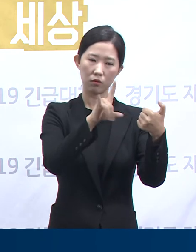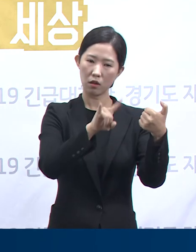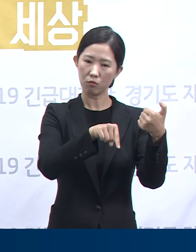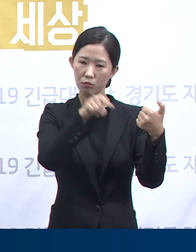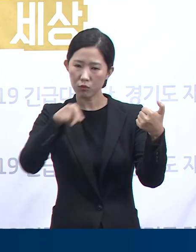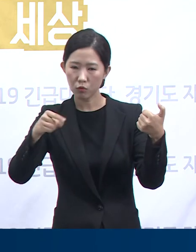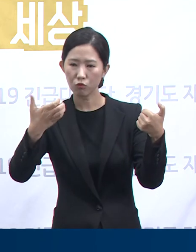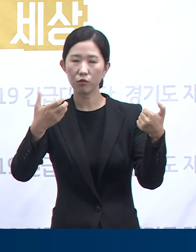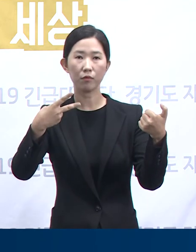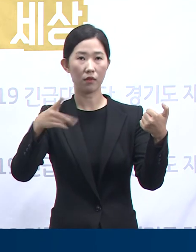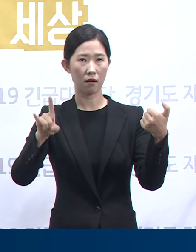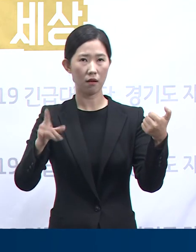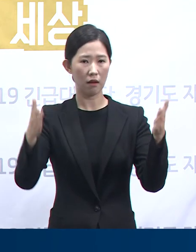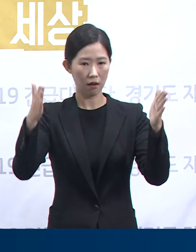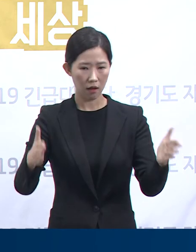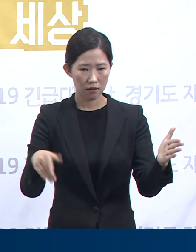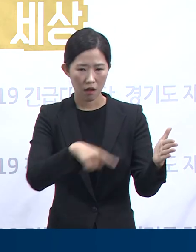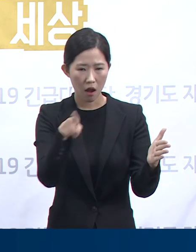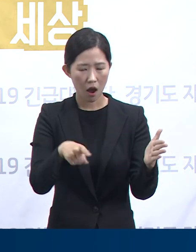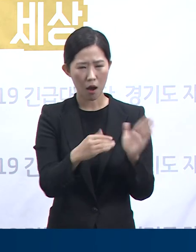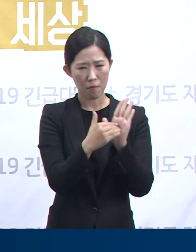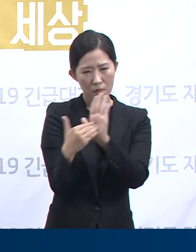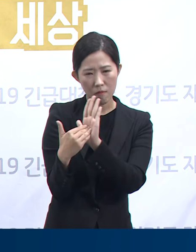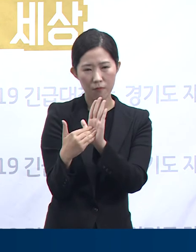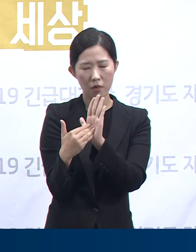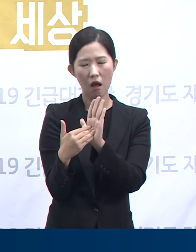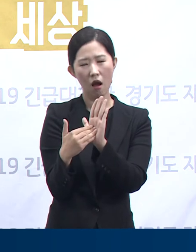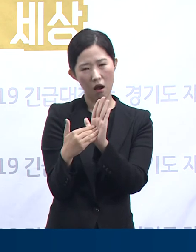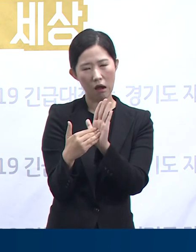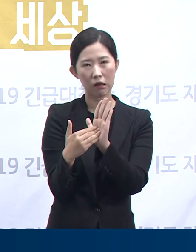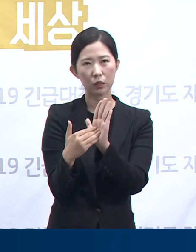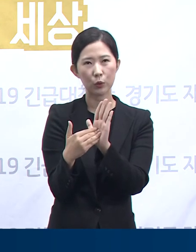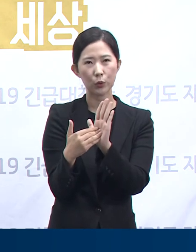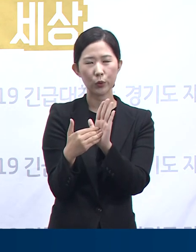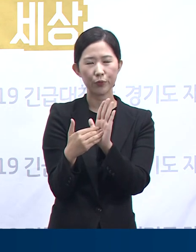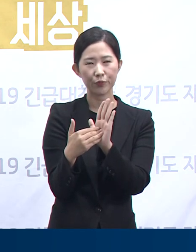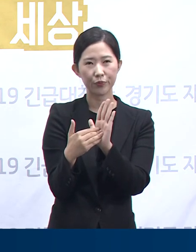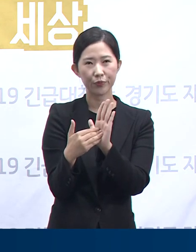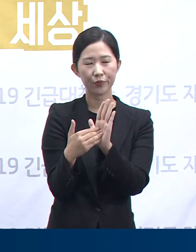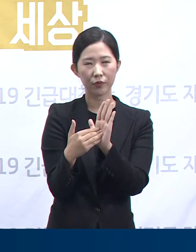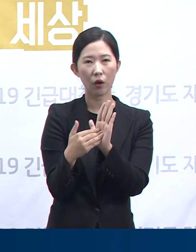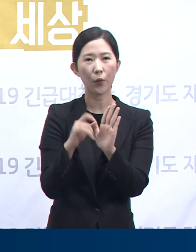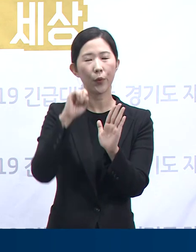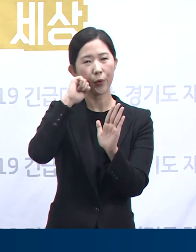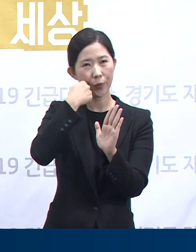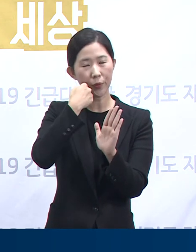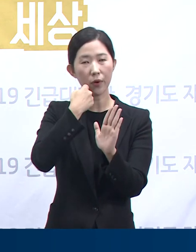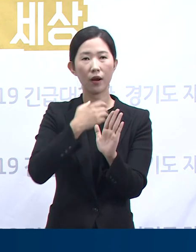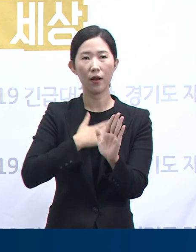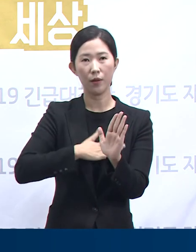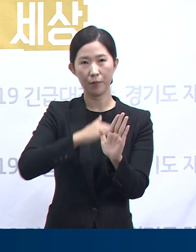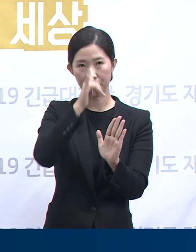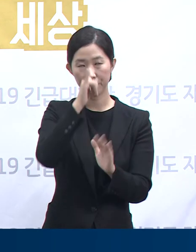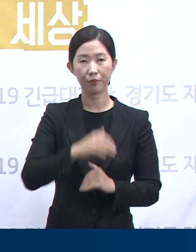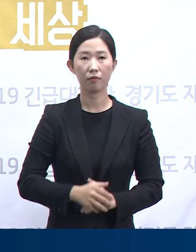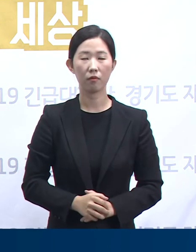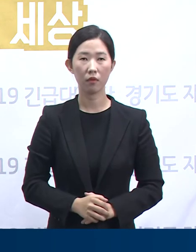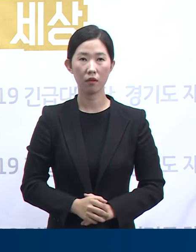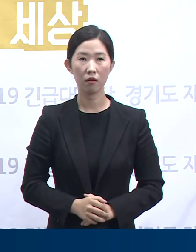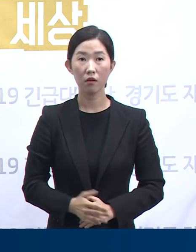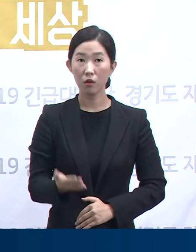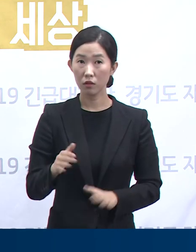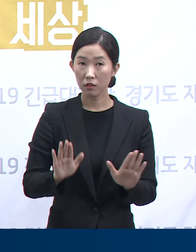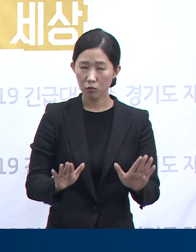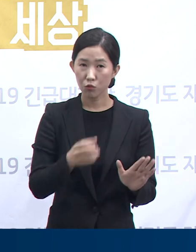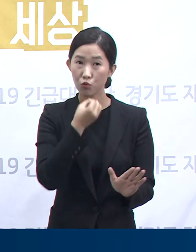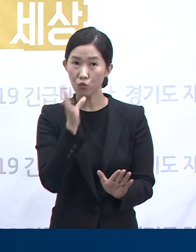상대적으로 성공적이지 못했다는 사실을 알 수 있습니다. 유행의 파도가 거짓던 8월과 9월은 그런 특징들이